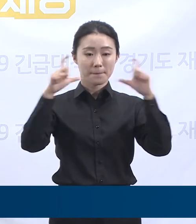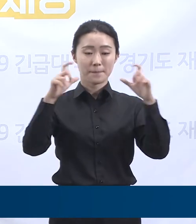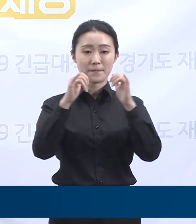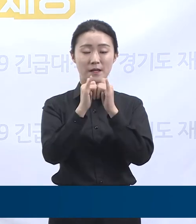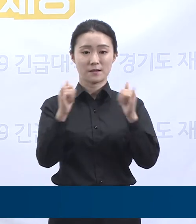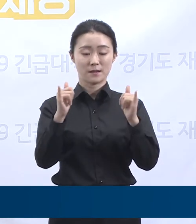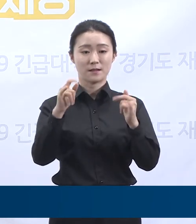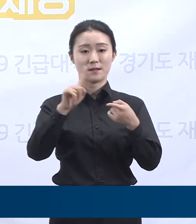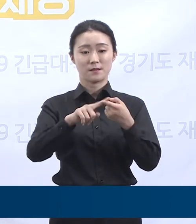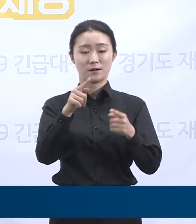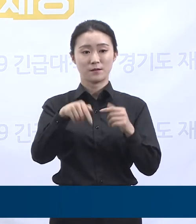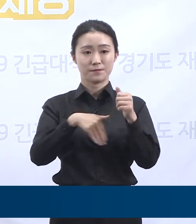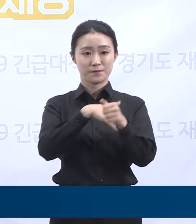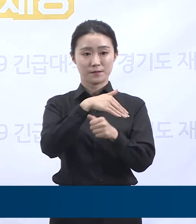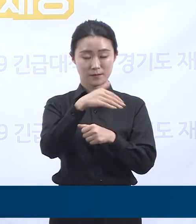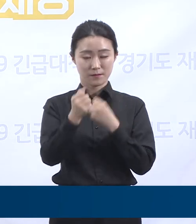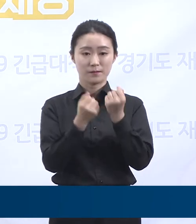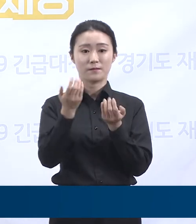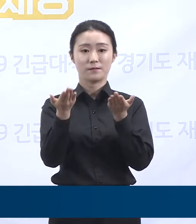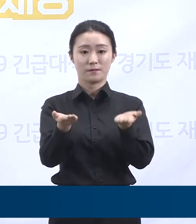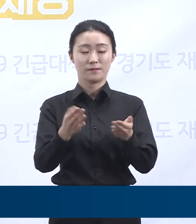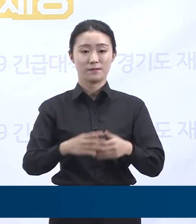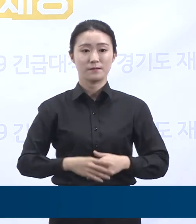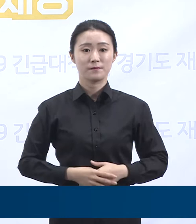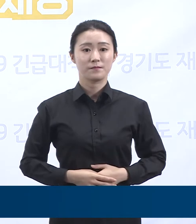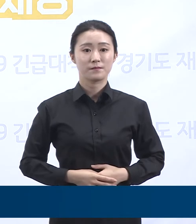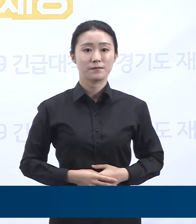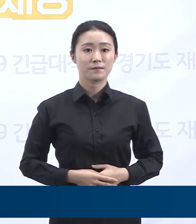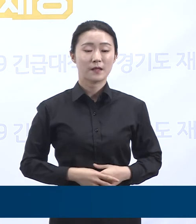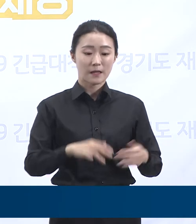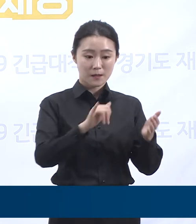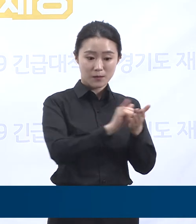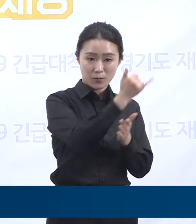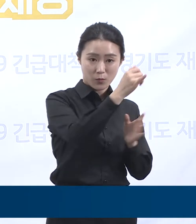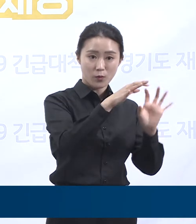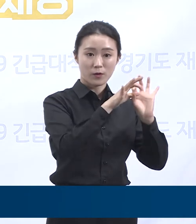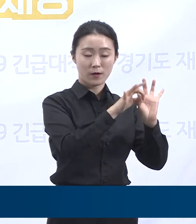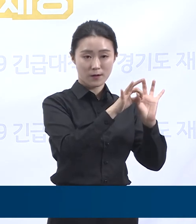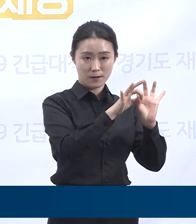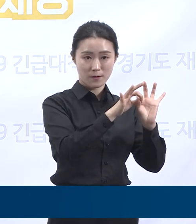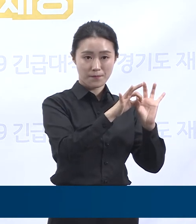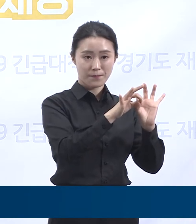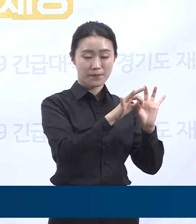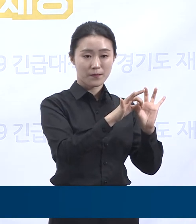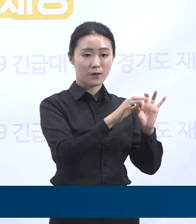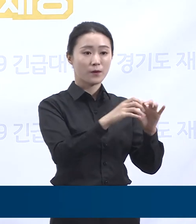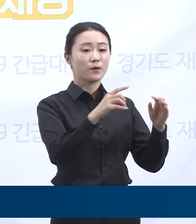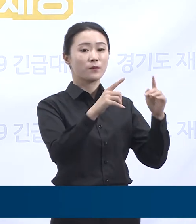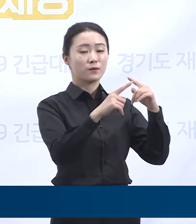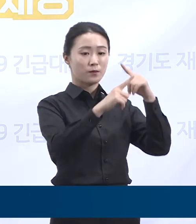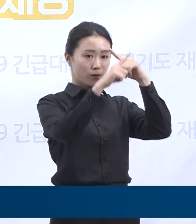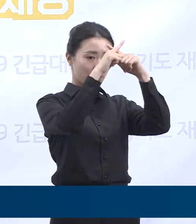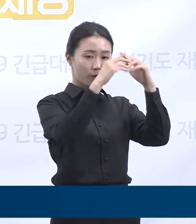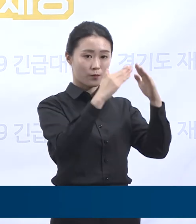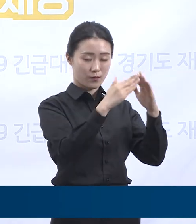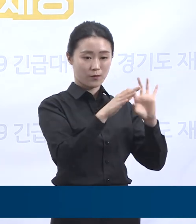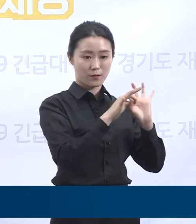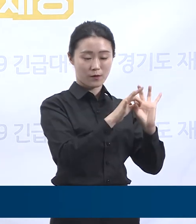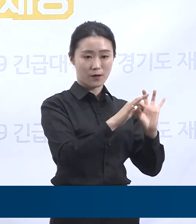신규 확진자는 총 19명으로 김포 주님의 샘 교회 관련 4명, 지역사회 발생 15명입니다.